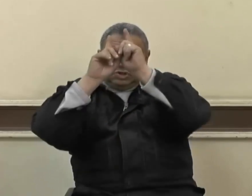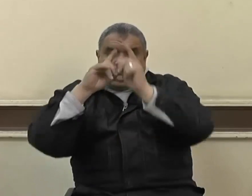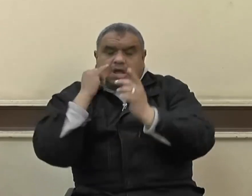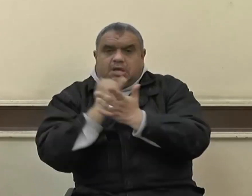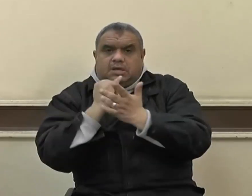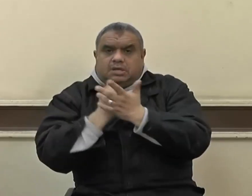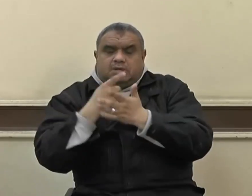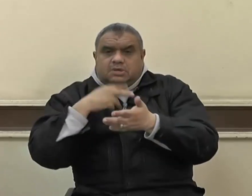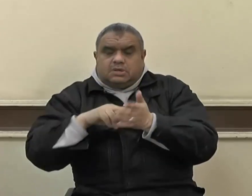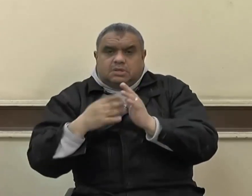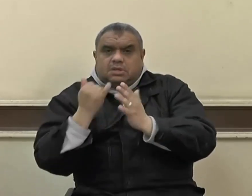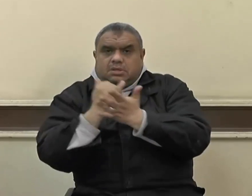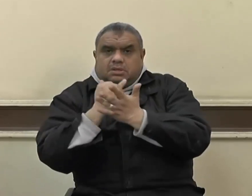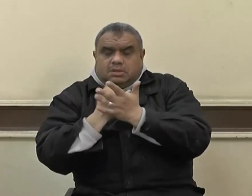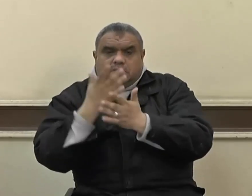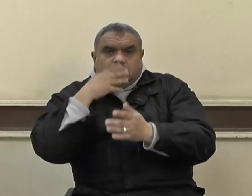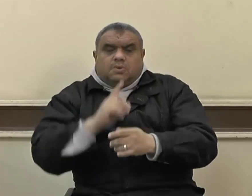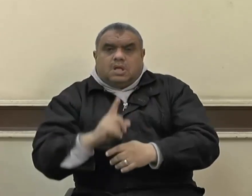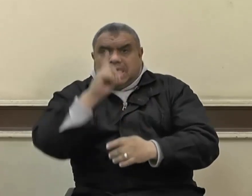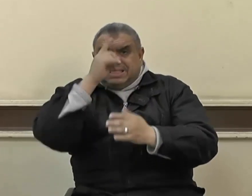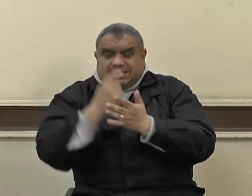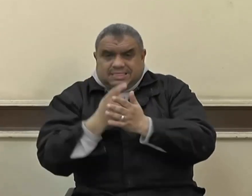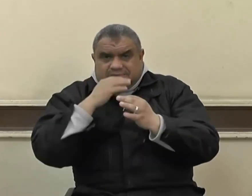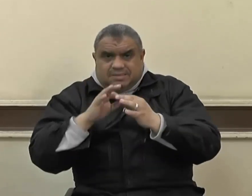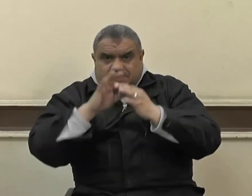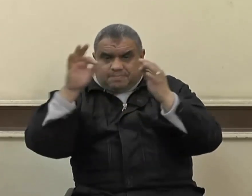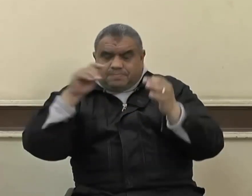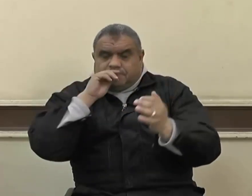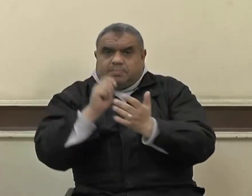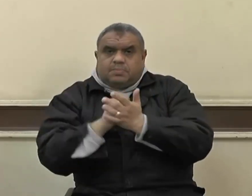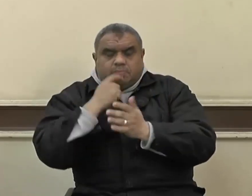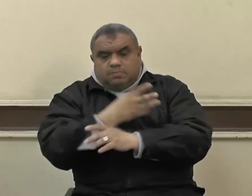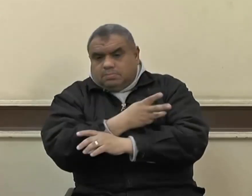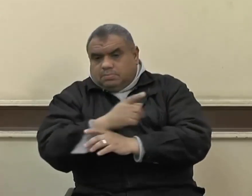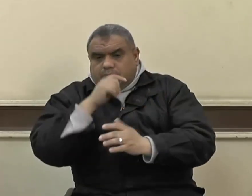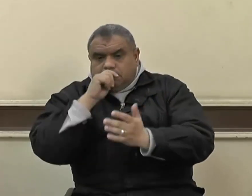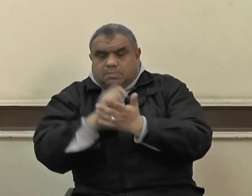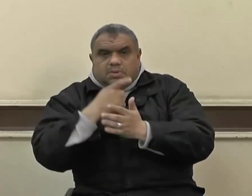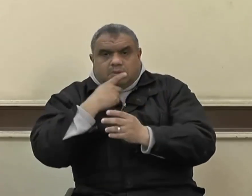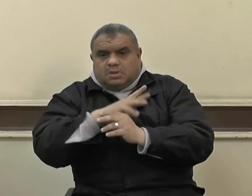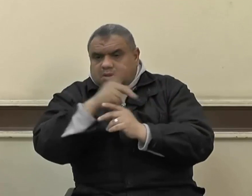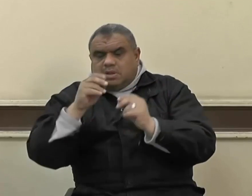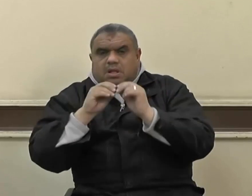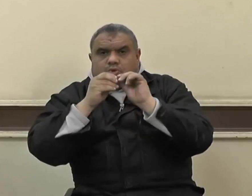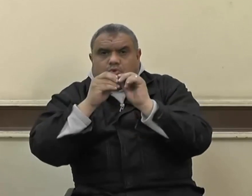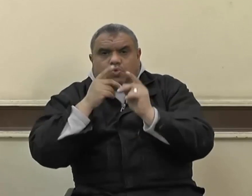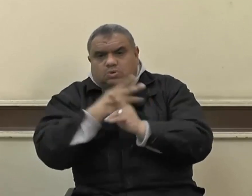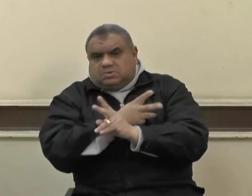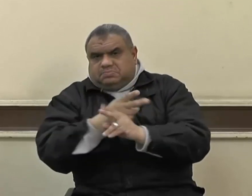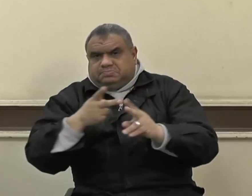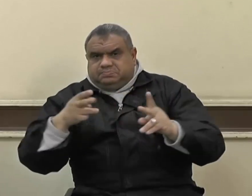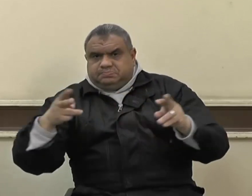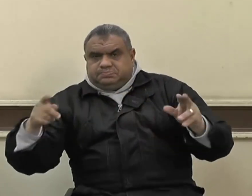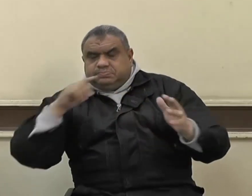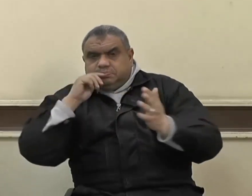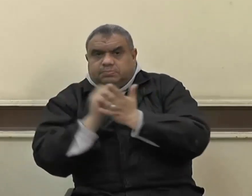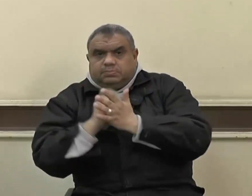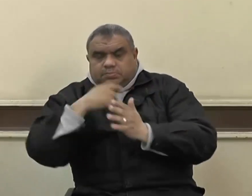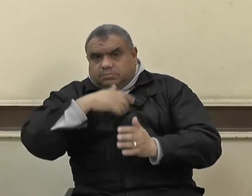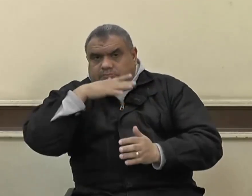قتل دون دينه فهو شهيد ومن قتل دون دمه فهو شهيد ومن قتل